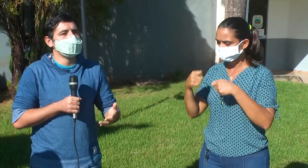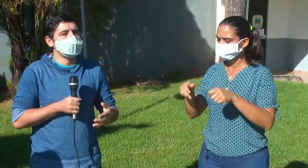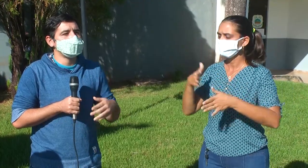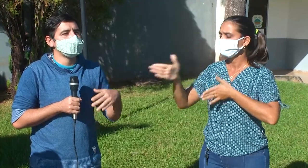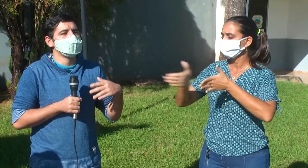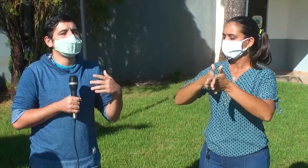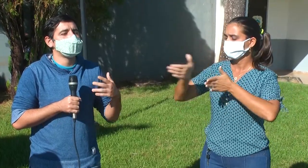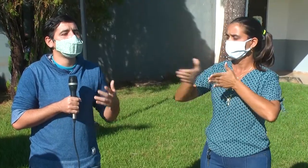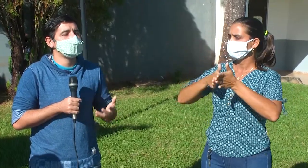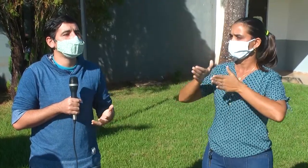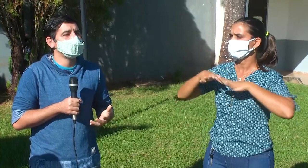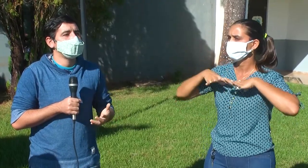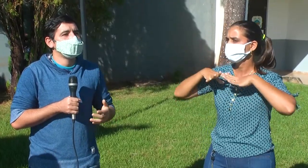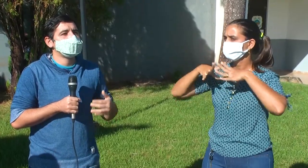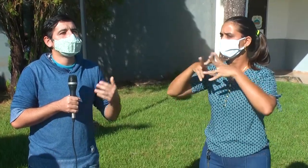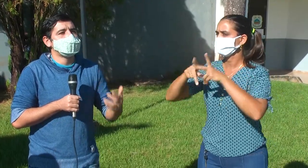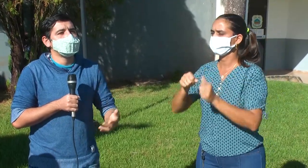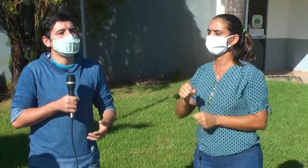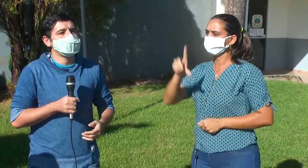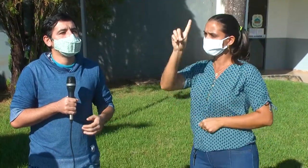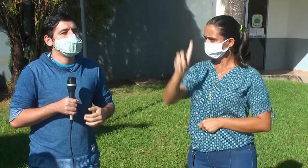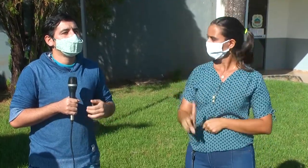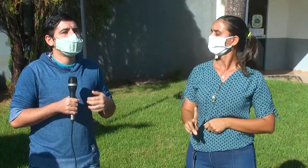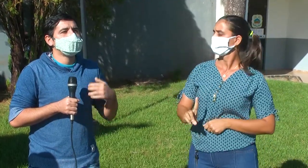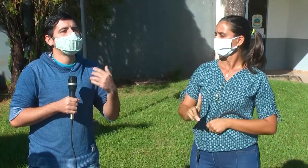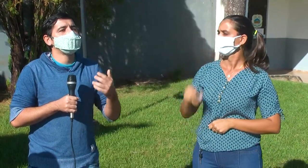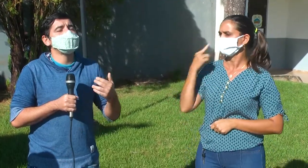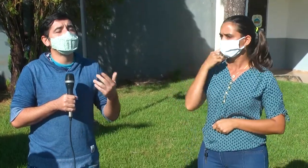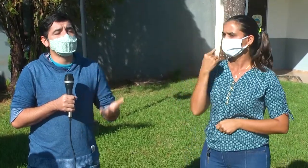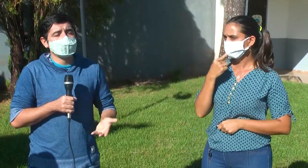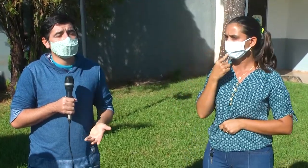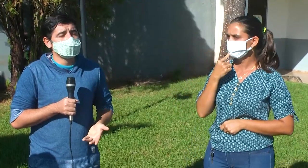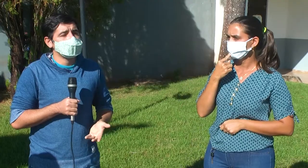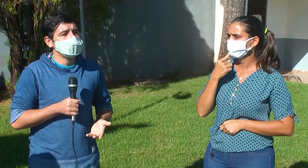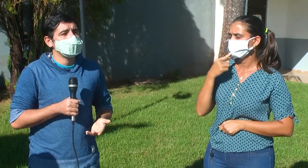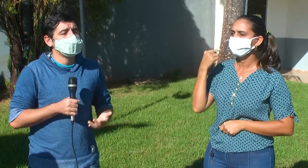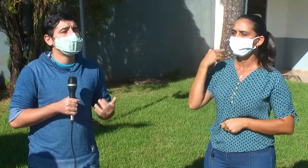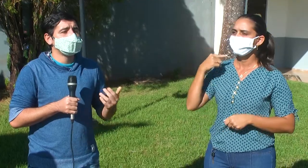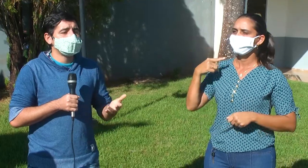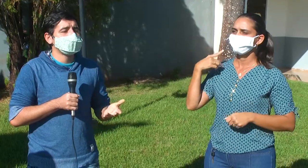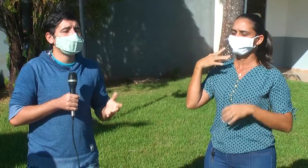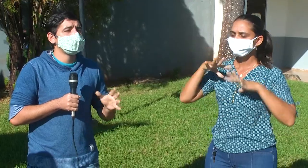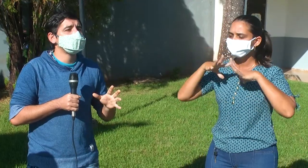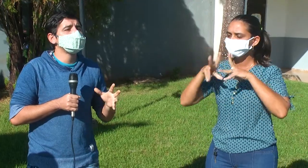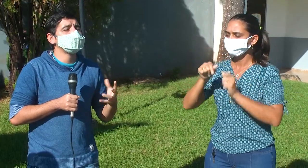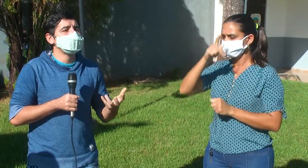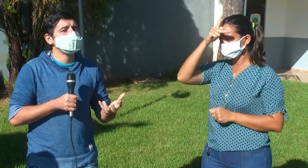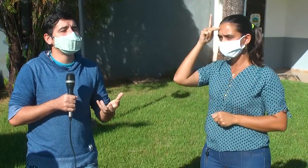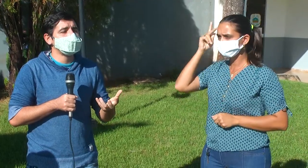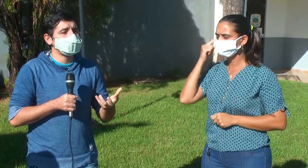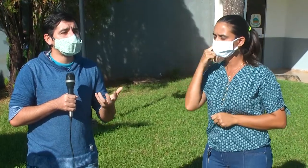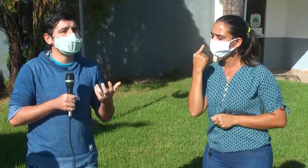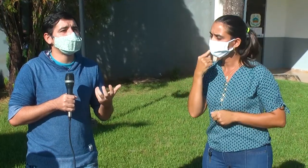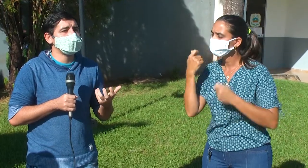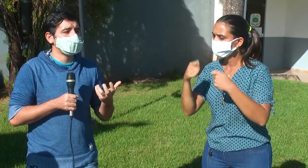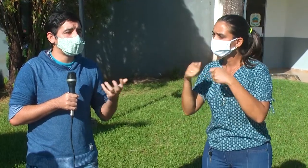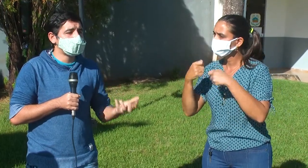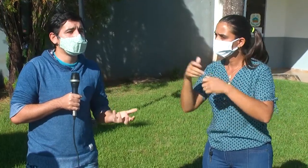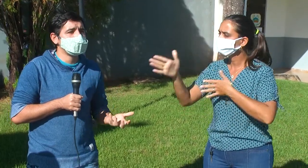civis, os direitos de saúde, direito de informação. Então, é nessa perspectiva que entra esse profissional de